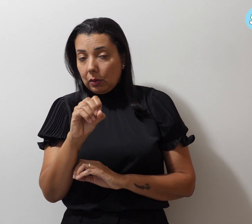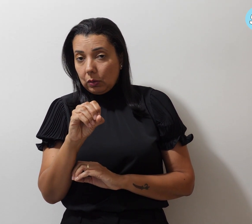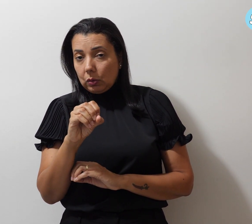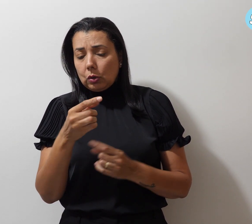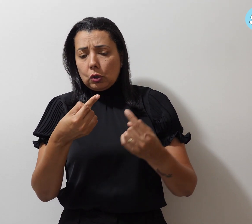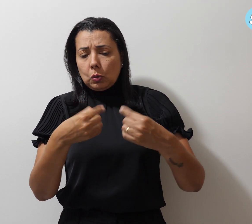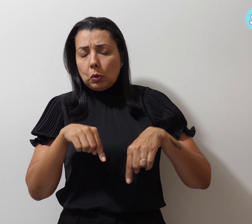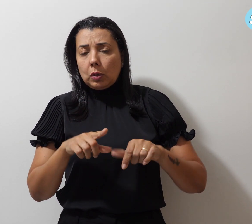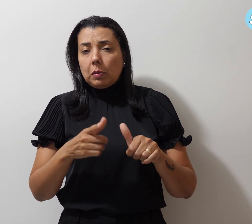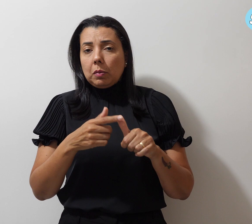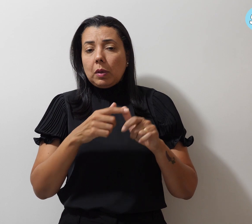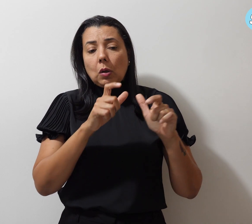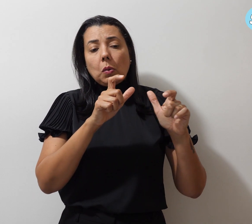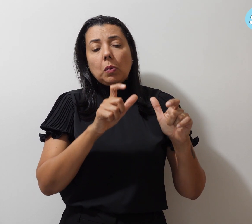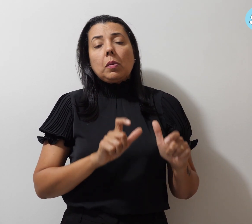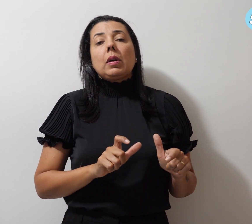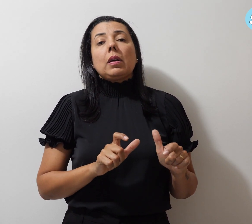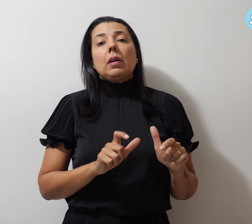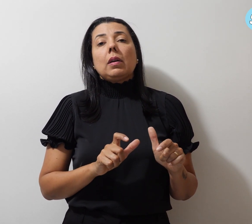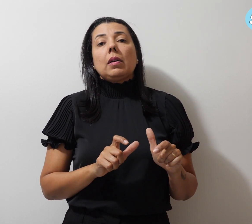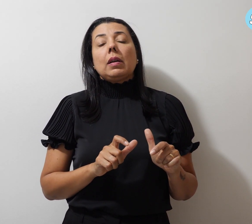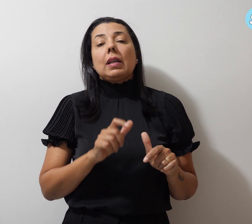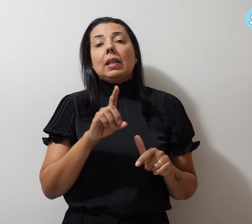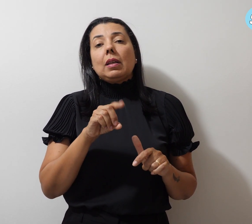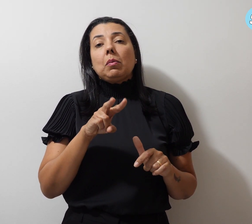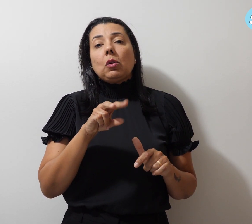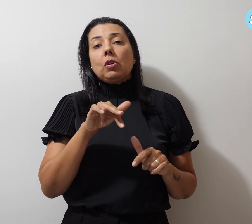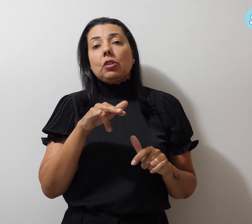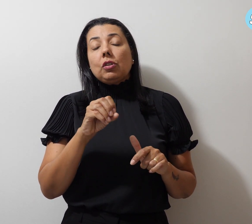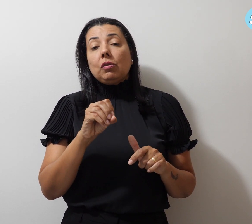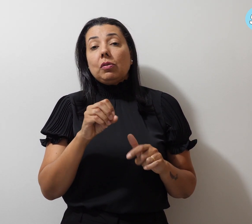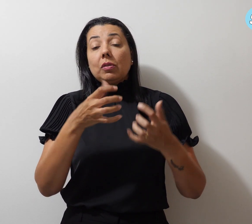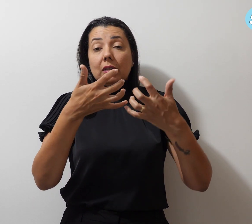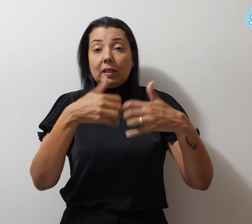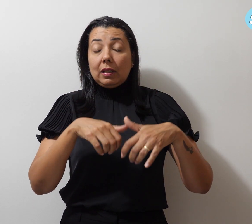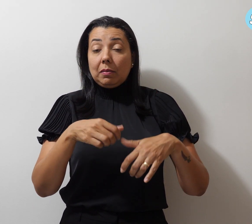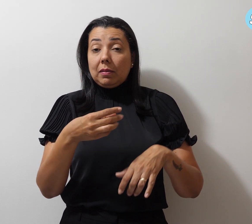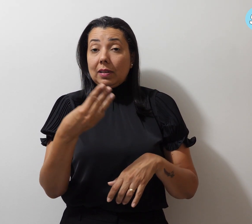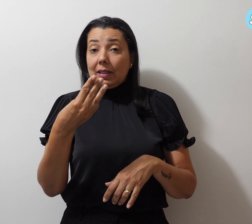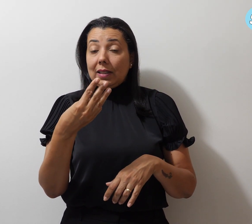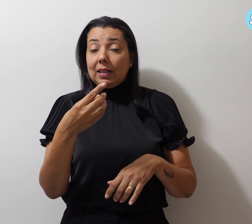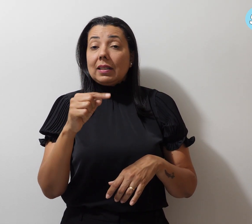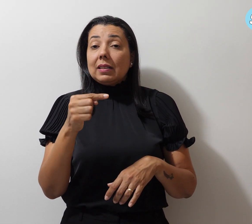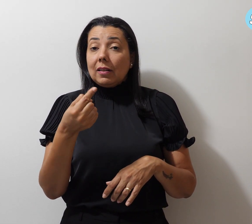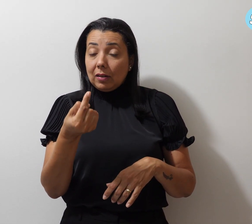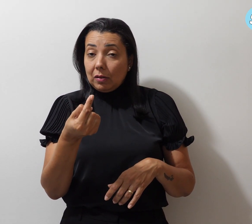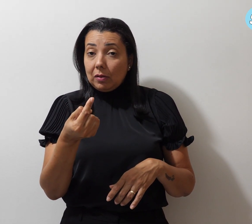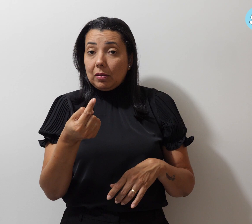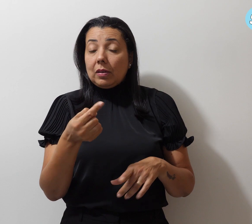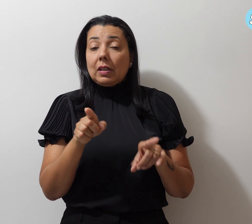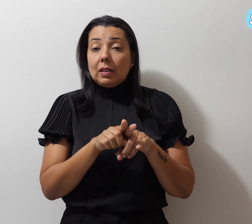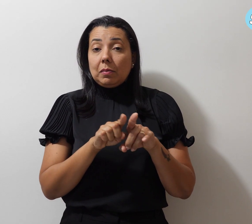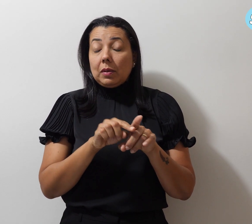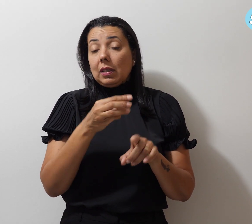primeiro lugar. Deportivo Gama, 3 a 1 no Locomotiva 33. Antifascistas Antifascistas.